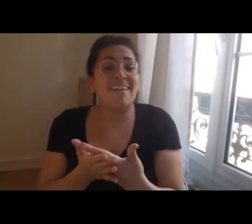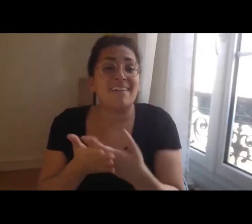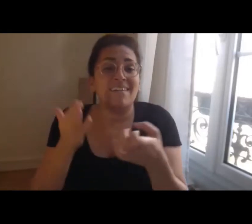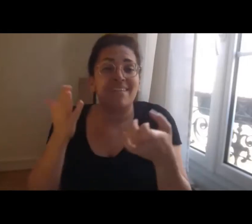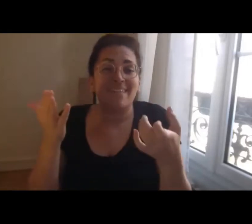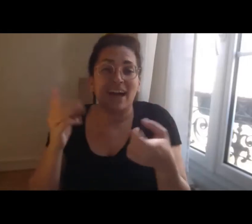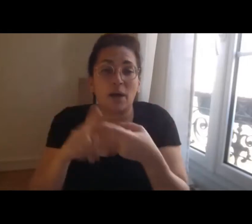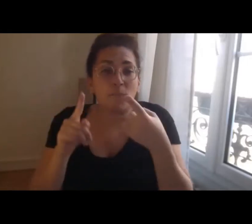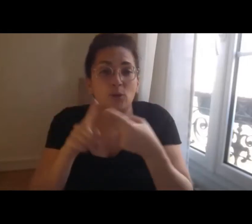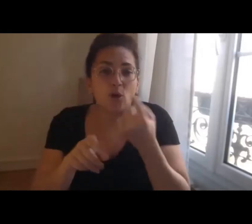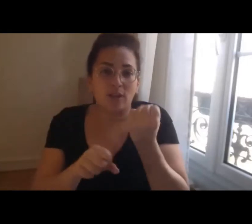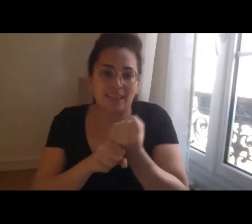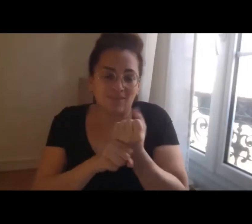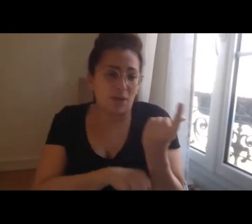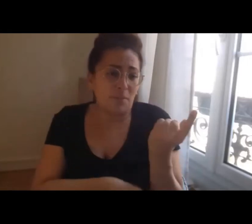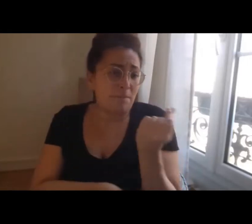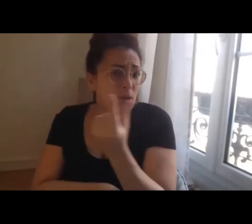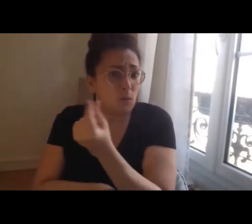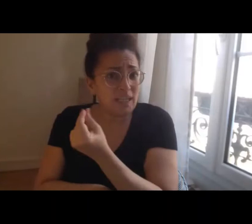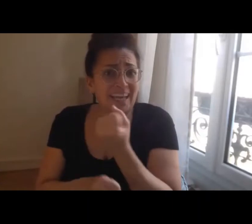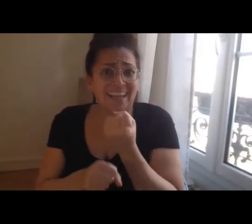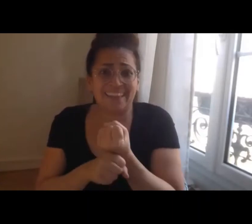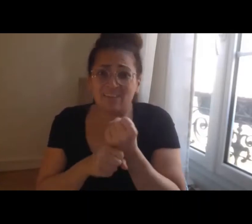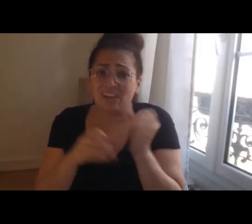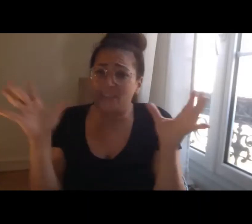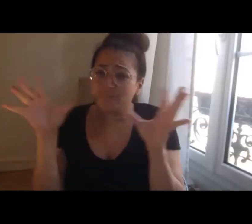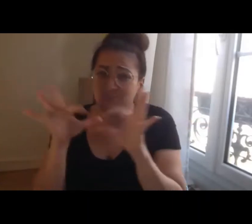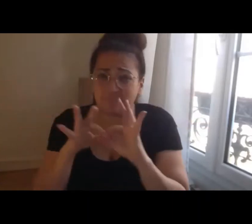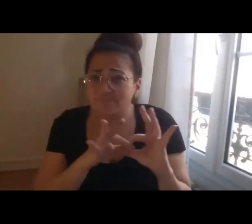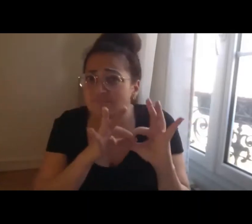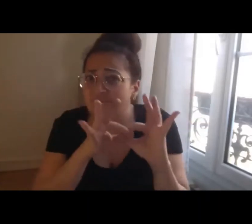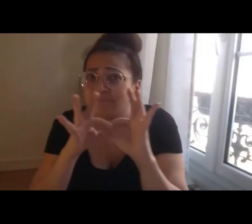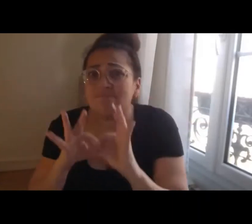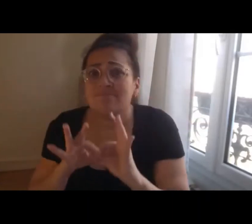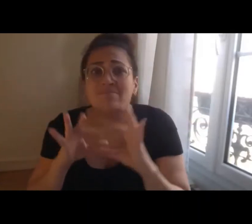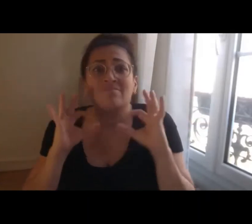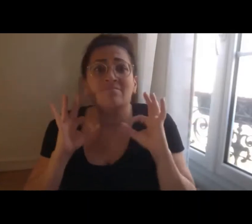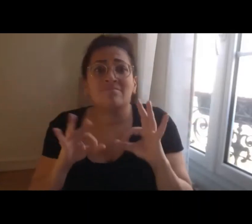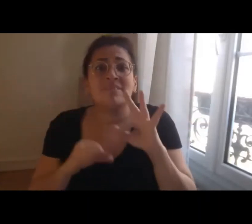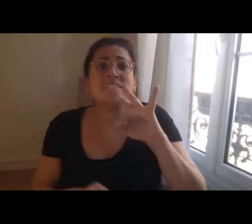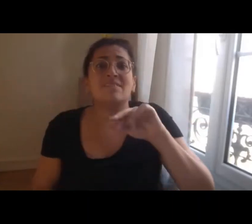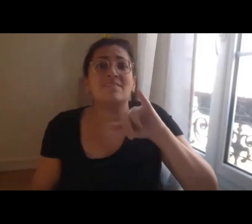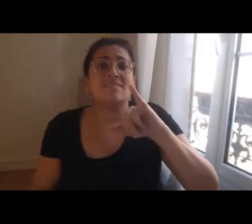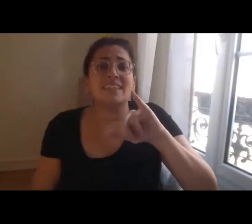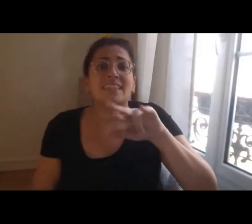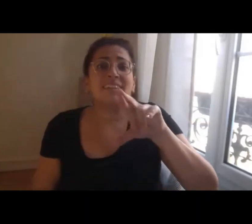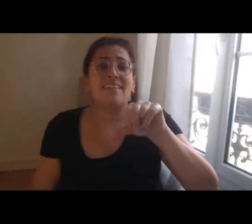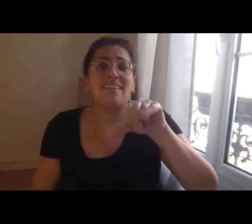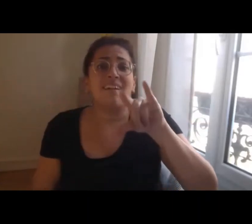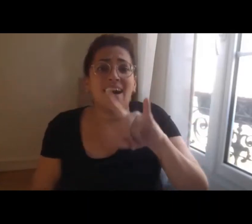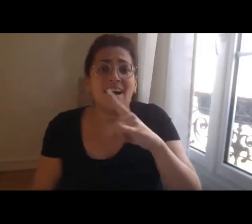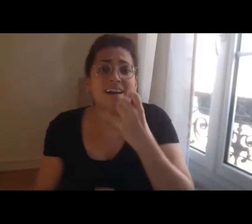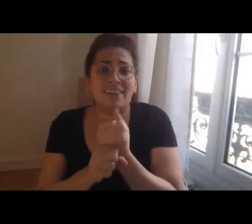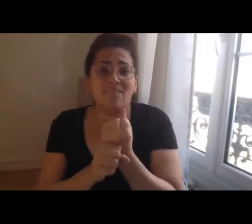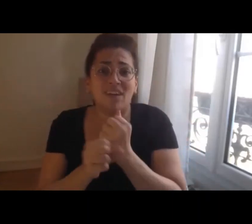des coopérations et des partenariats et c'est vrai que cette convention avec la FIRA est pour nous extrêmement importante